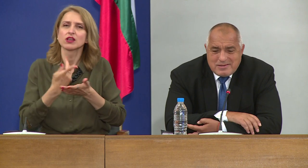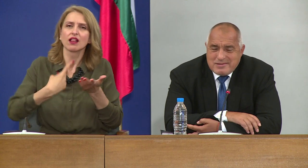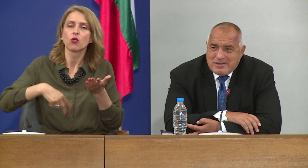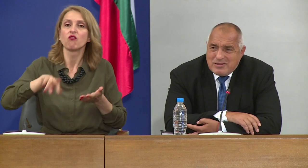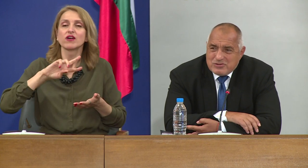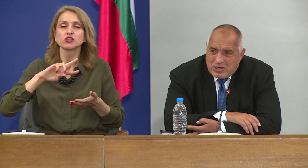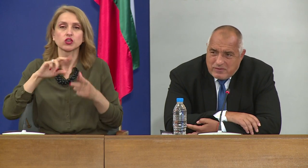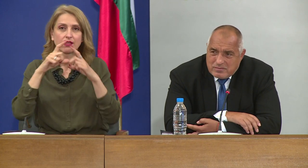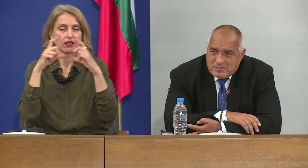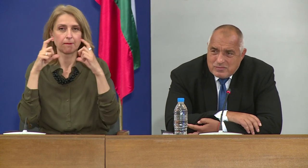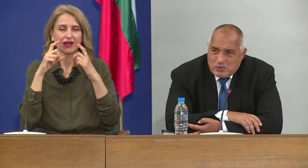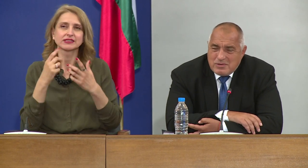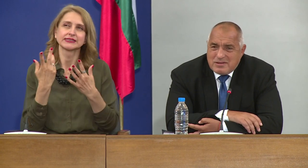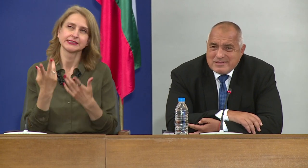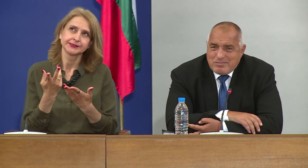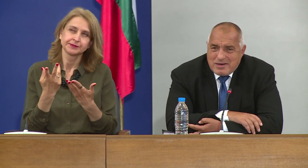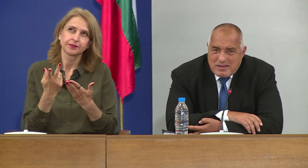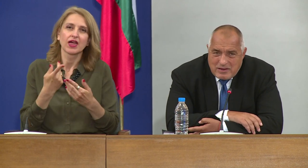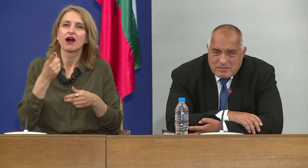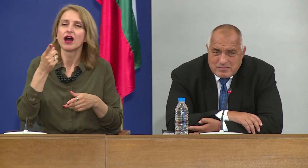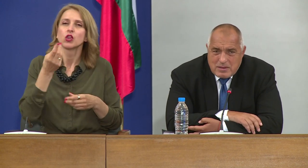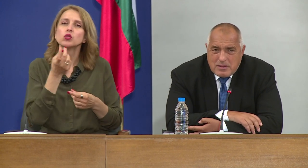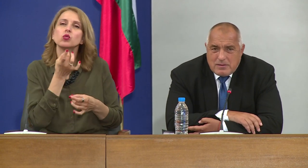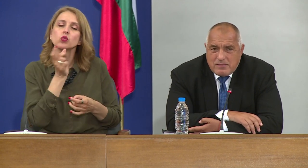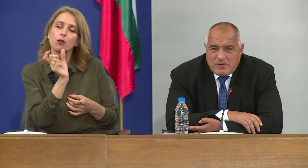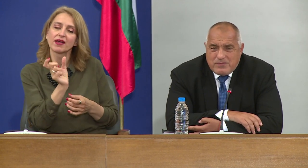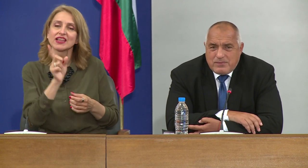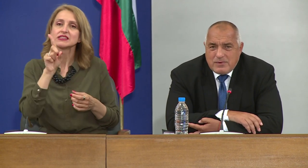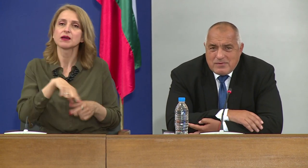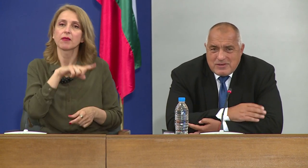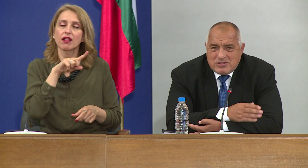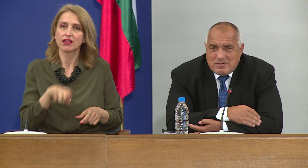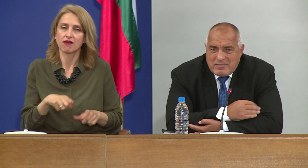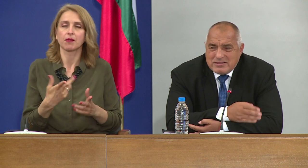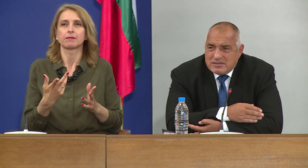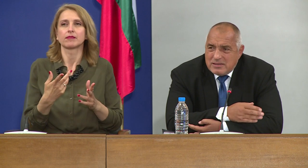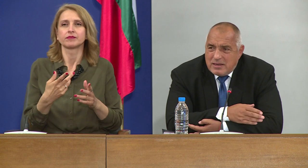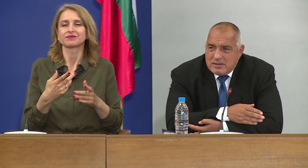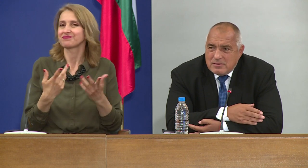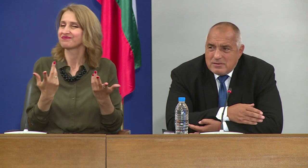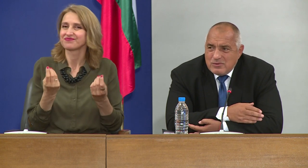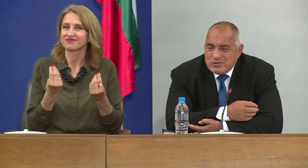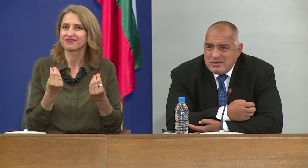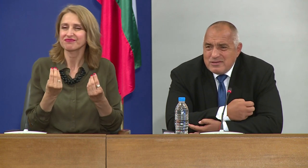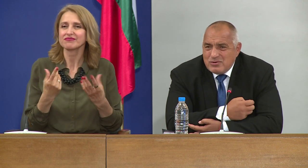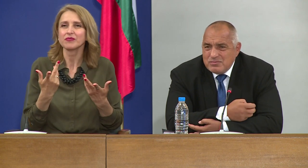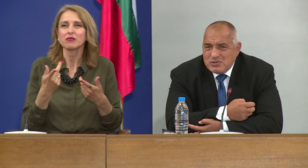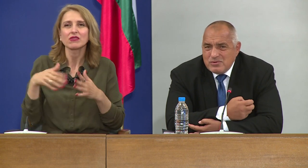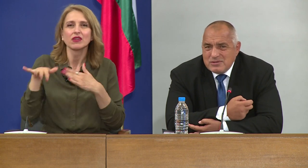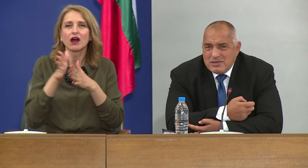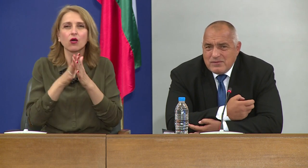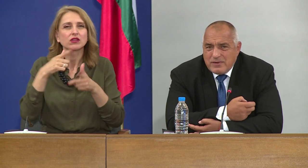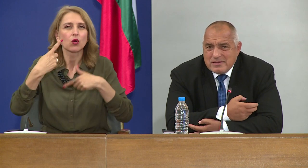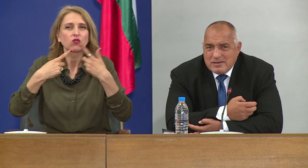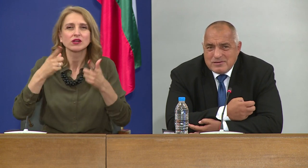Думата задължавам, думата забранявам, в вече месеци наред носи и други